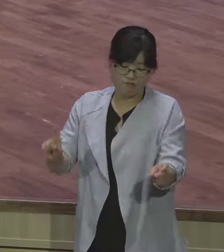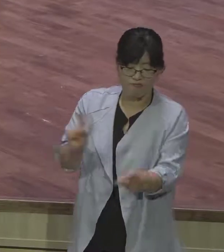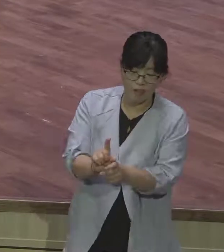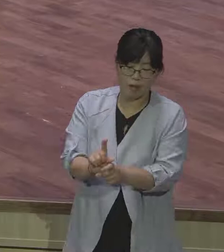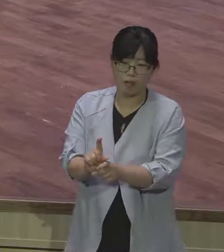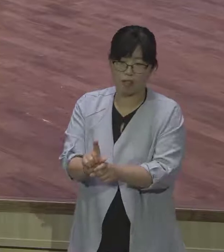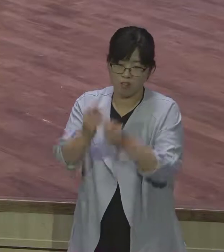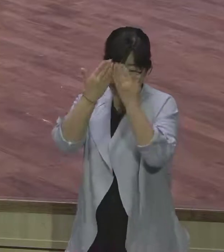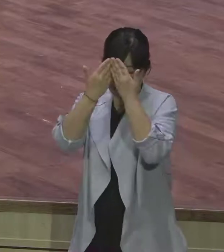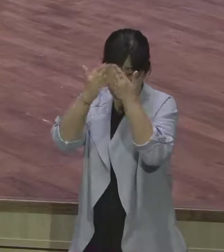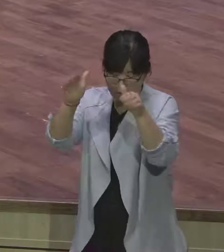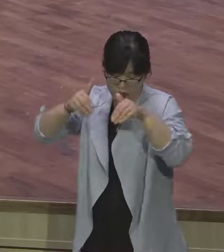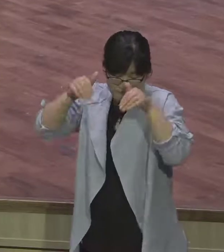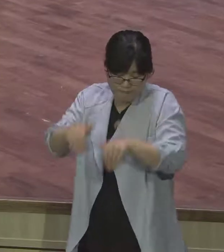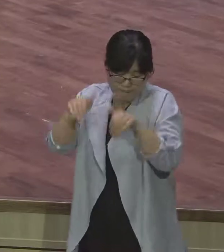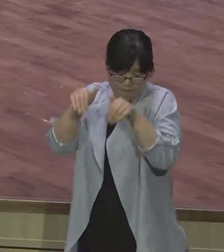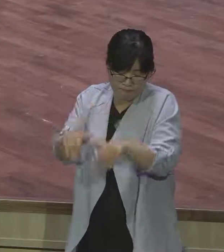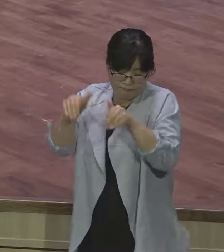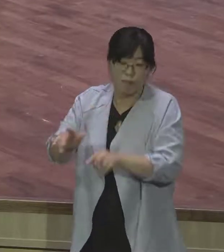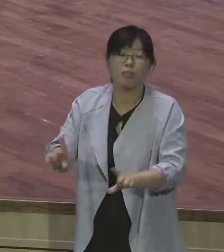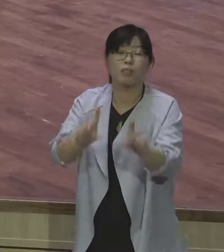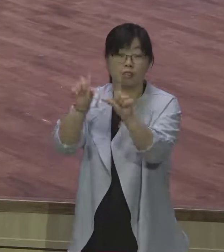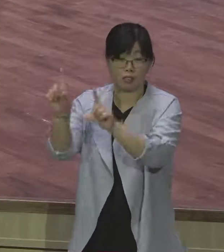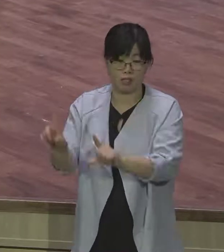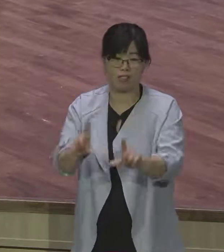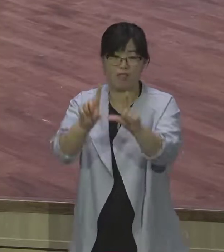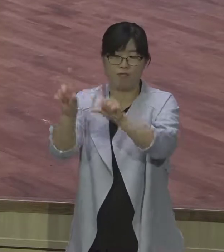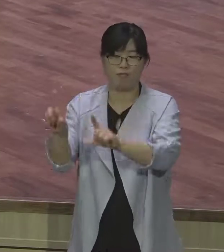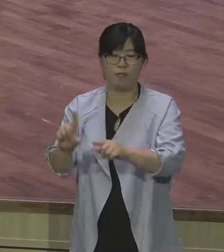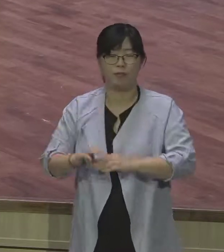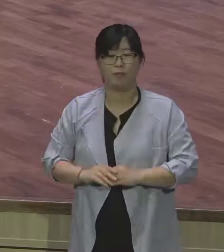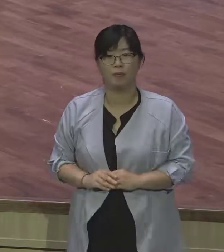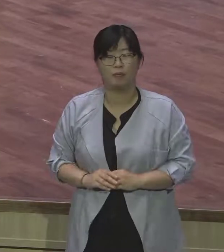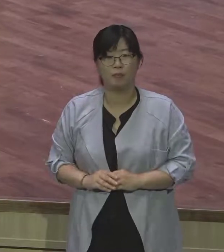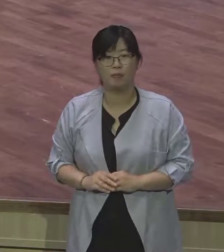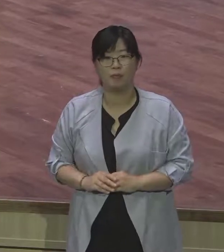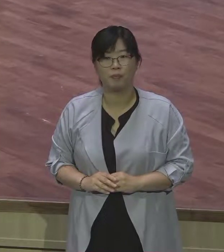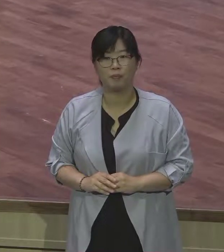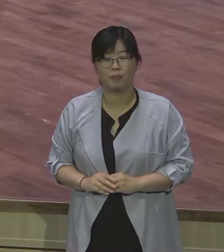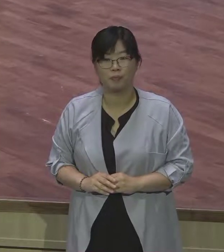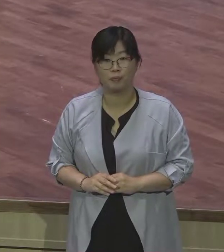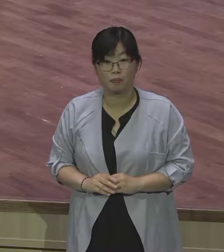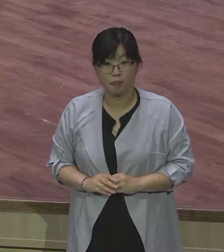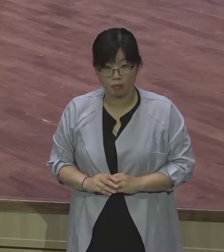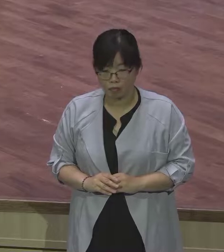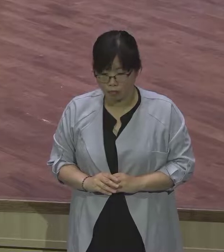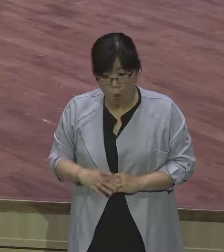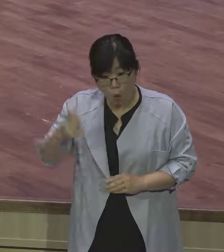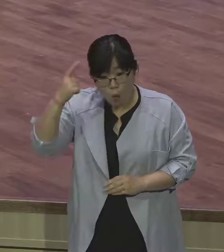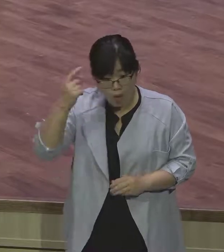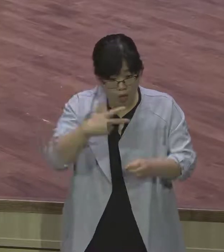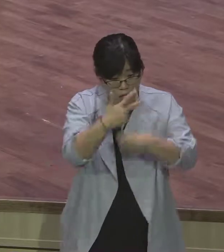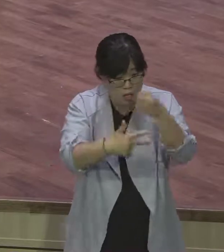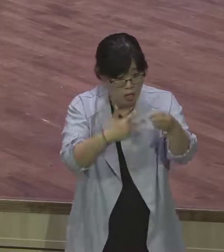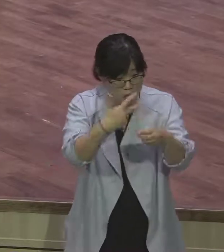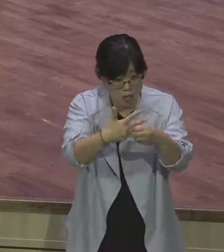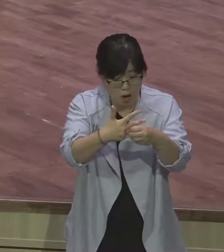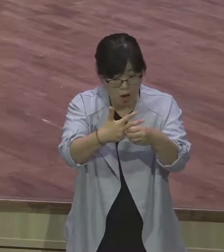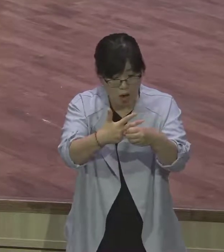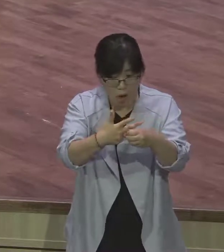하나님의 말씀대로 그렇게 살지 않았기 때문에 제대로 이렇게